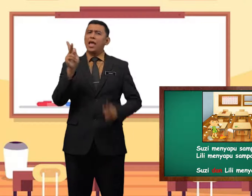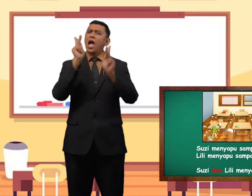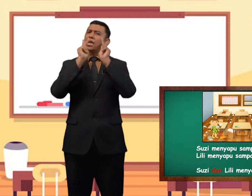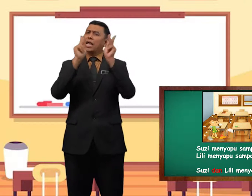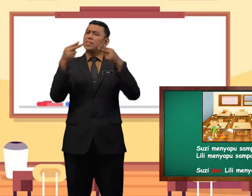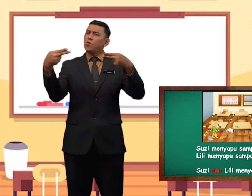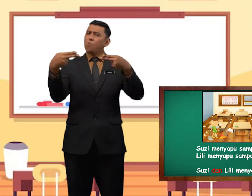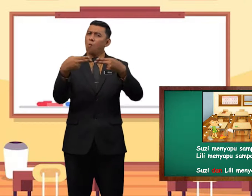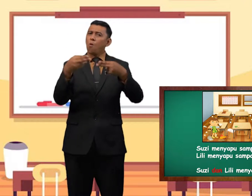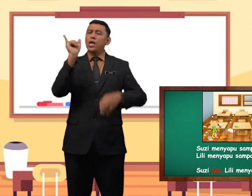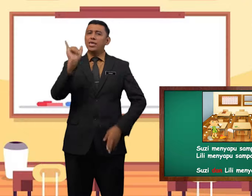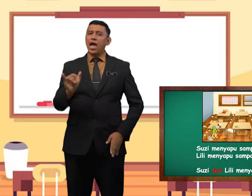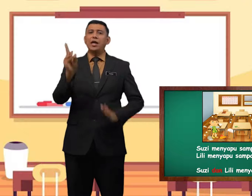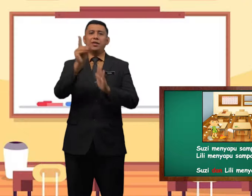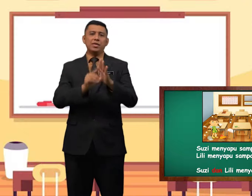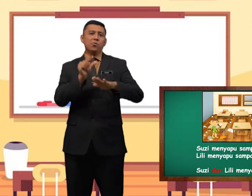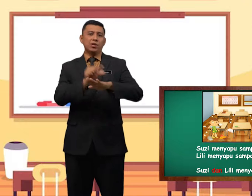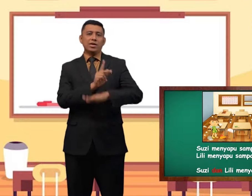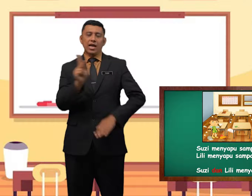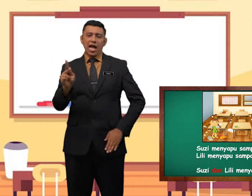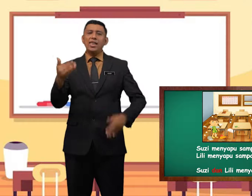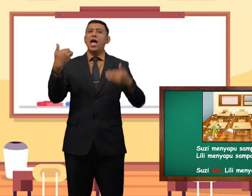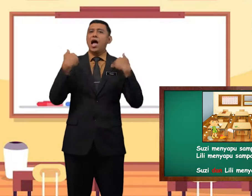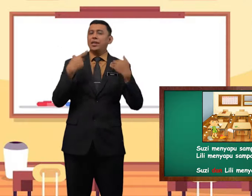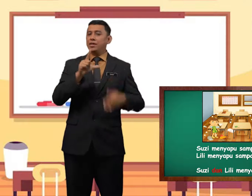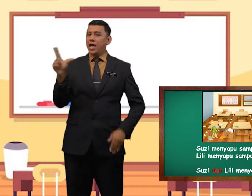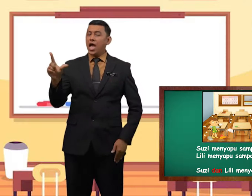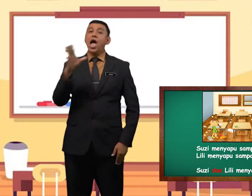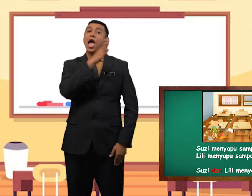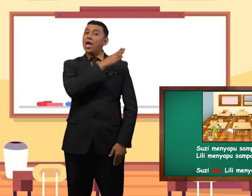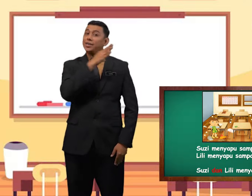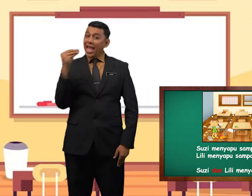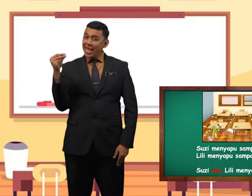kata hubung yang digunakan adalah dan.